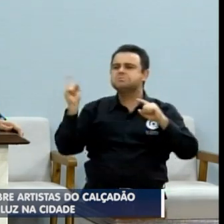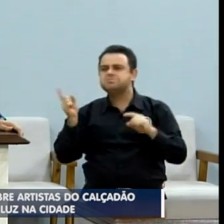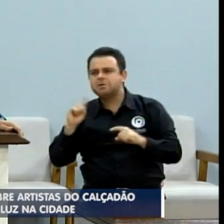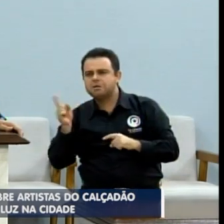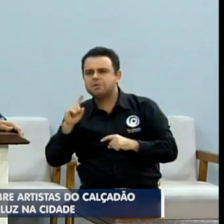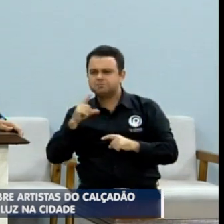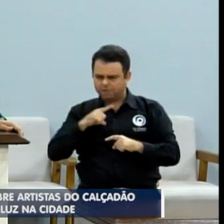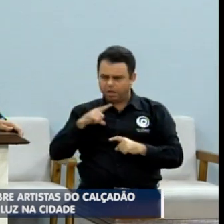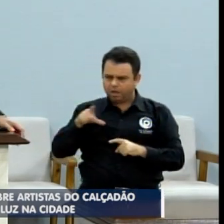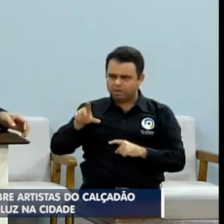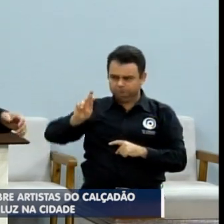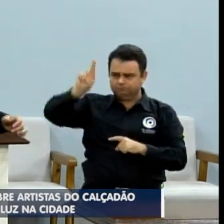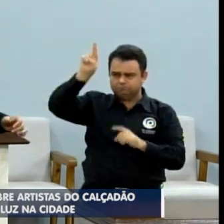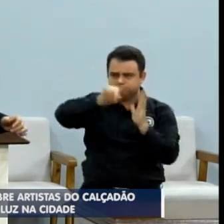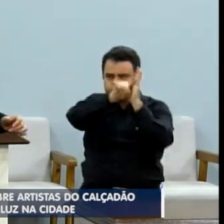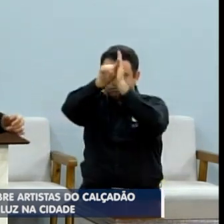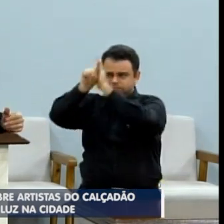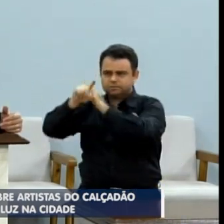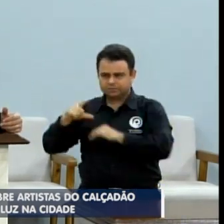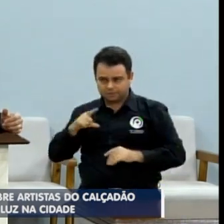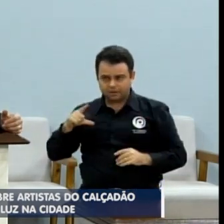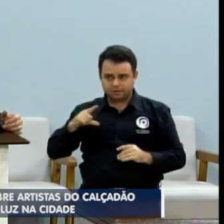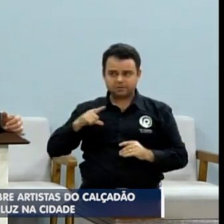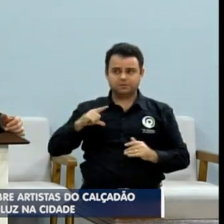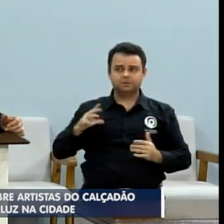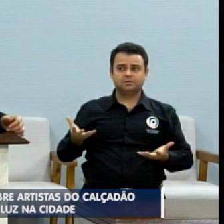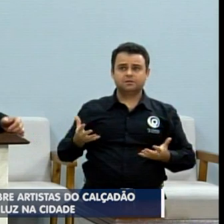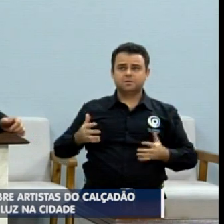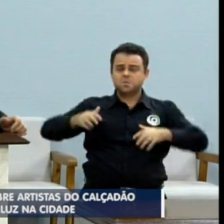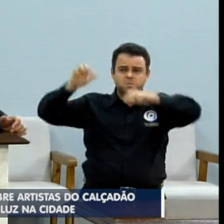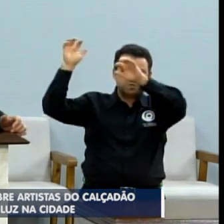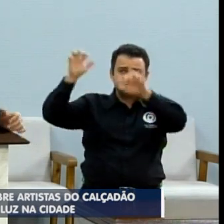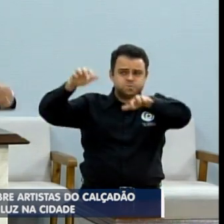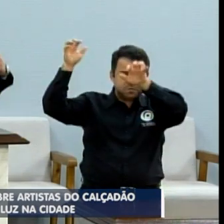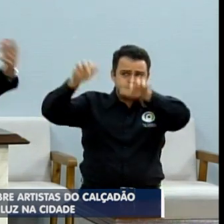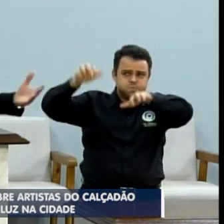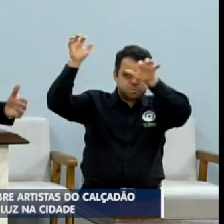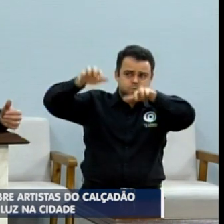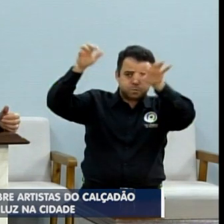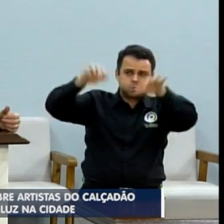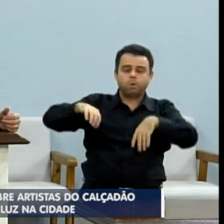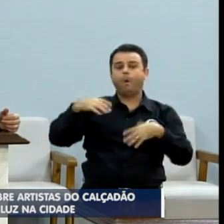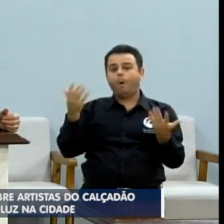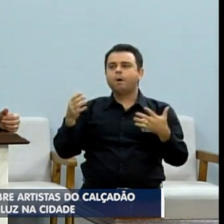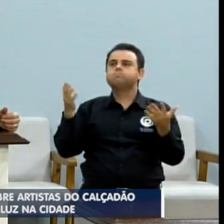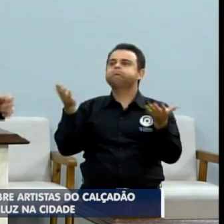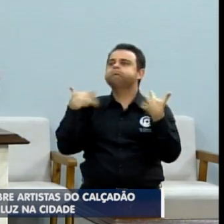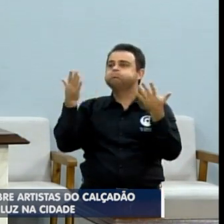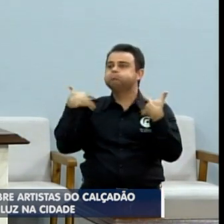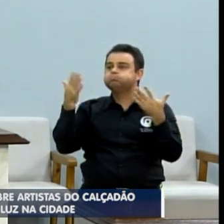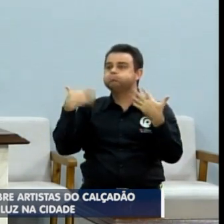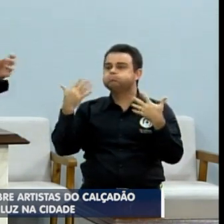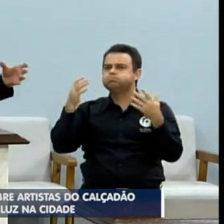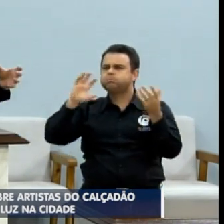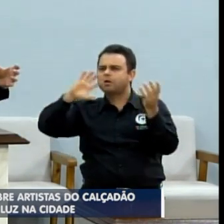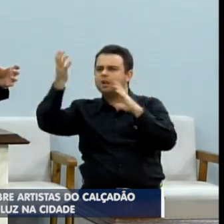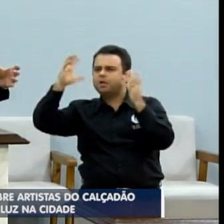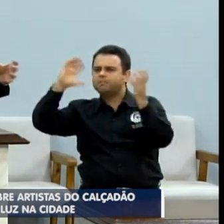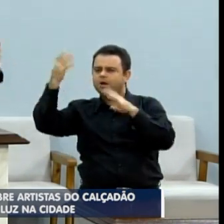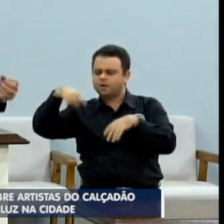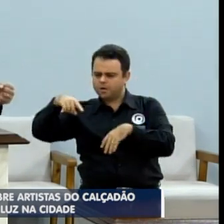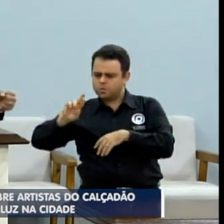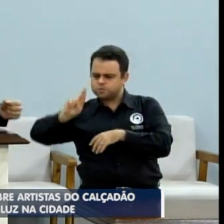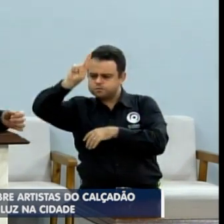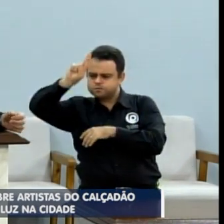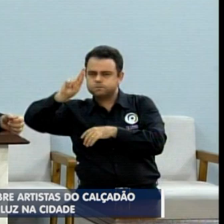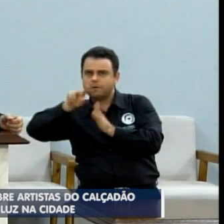Terminar, vereador Robson Risson. Se vai vir tempestade, se vai fazer muito calor, será que a estrutura